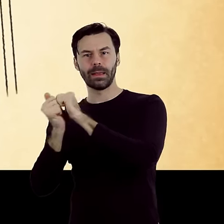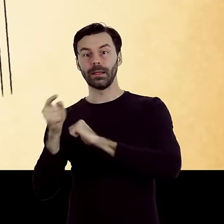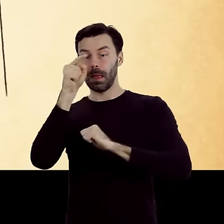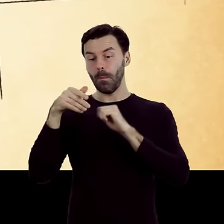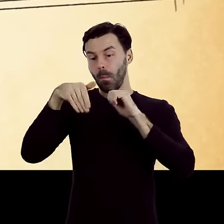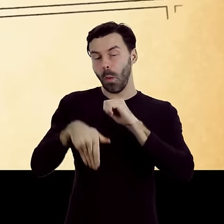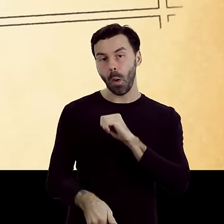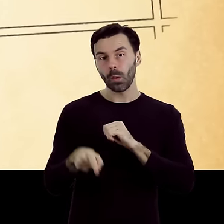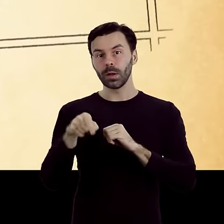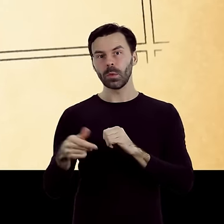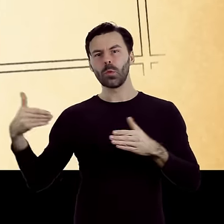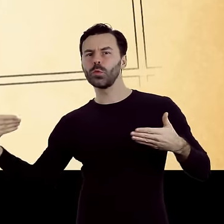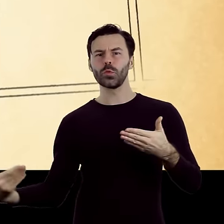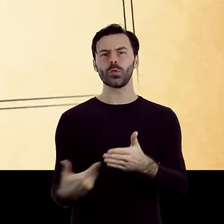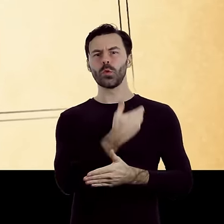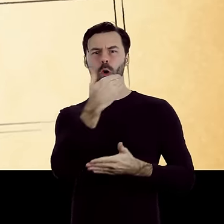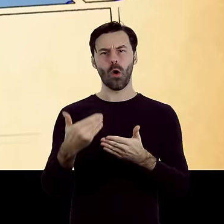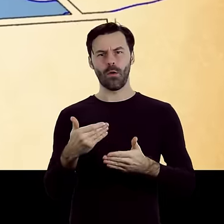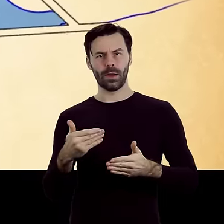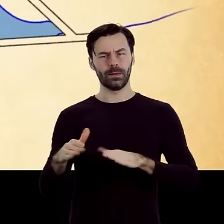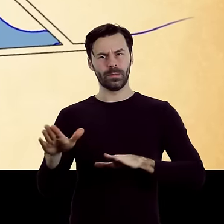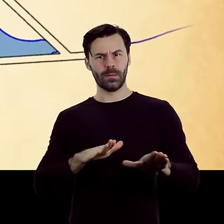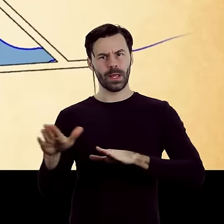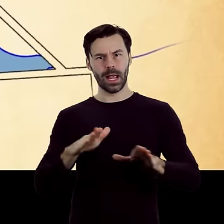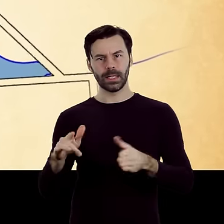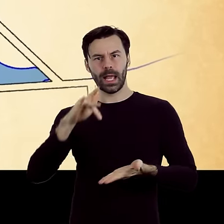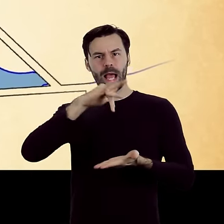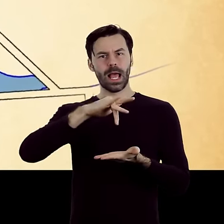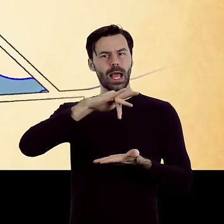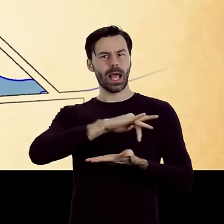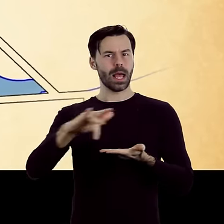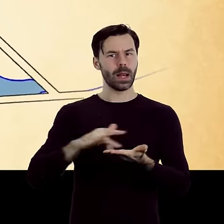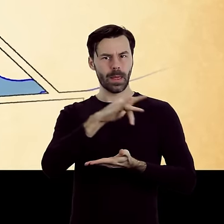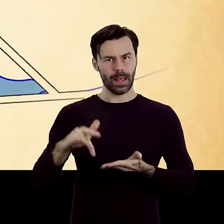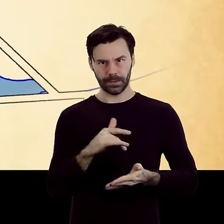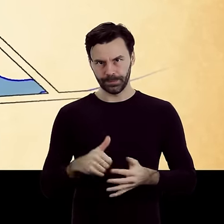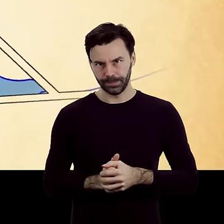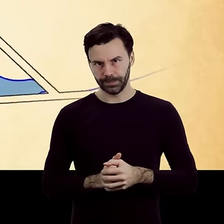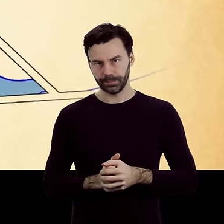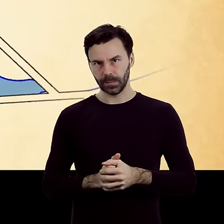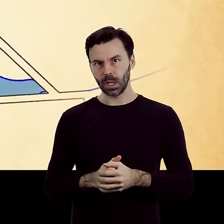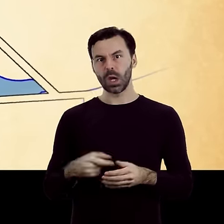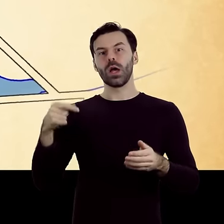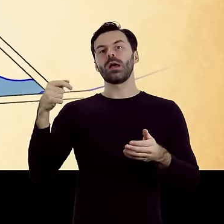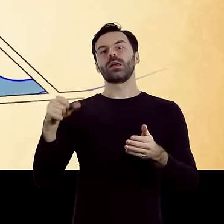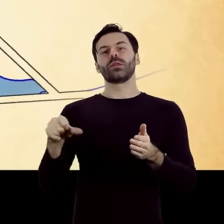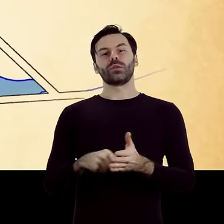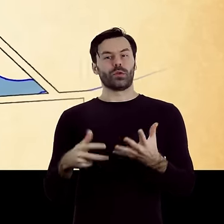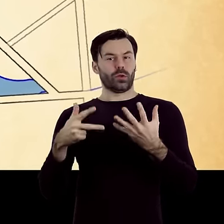rzeczki wyznaczono nową osadę z ośmiobocznym rynkiem. Ponieważ przed 1862 rokiem